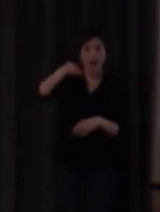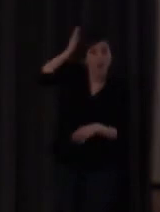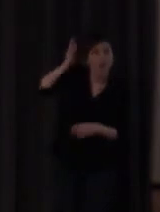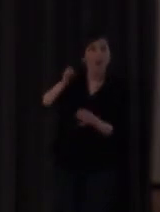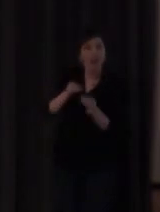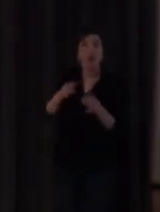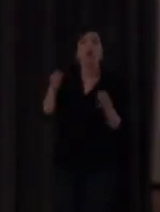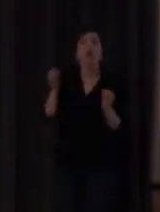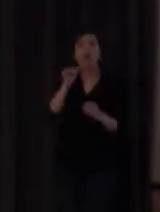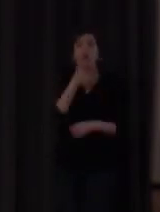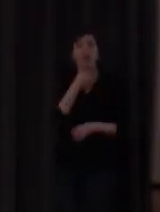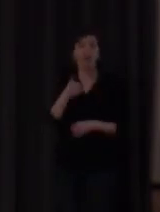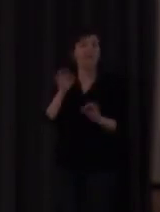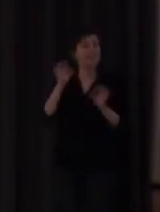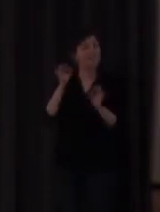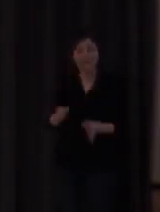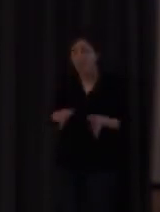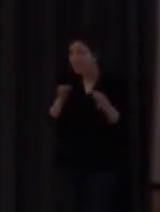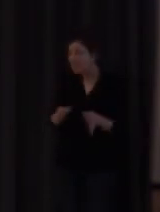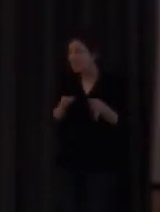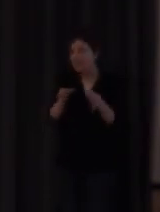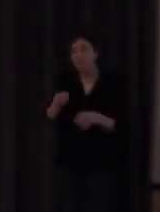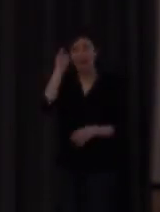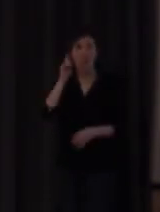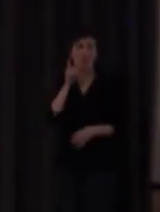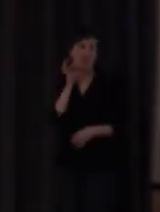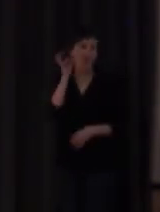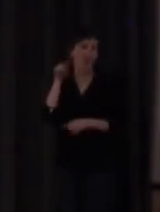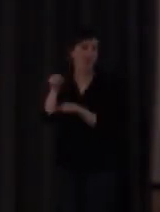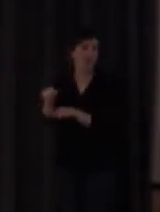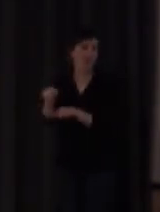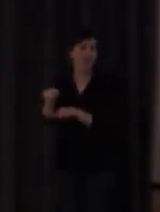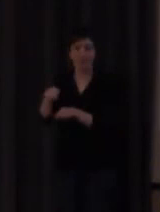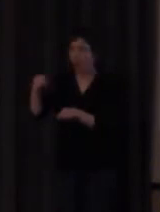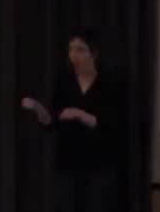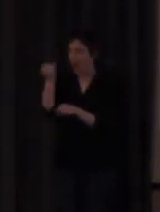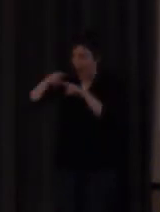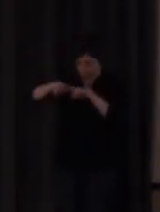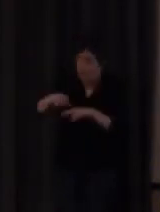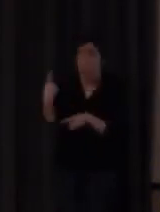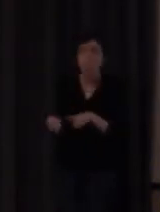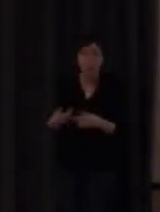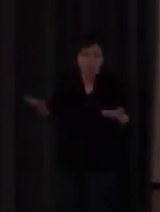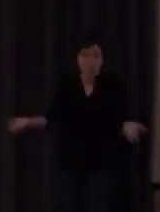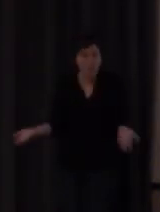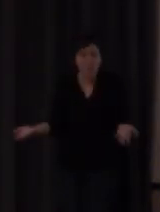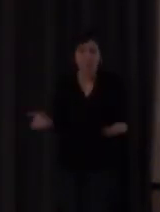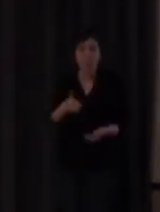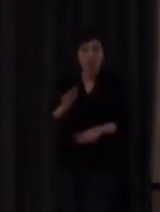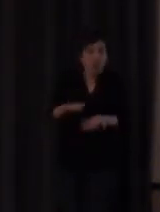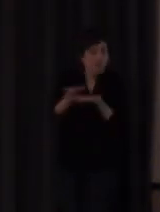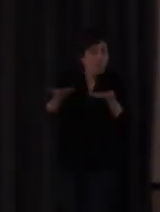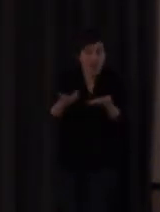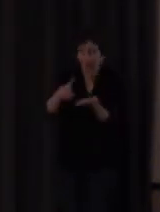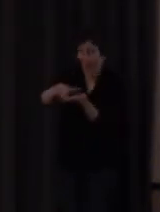llevan siempre las alumnas sordas esto es algo digno de analizar siempre he pensado que quizás porque sean unas